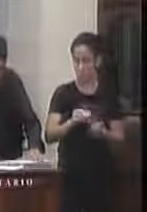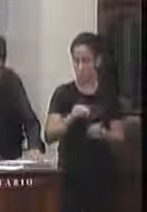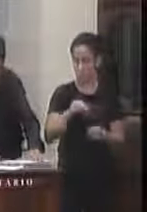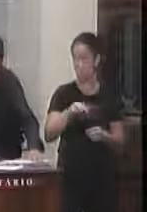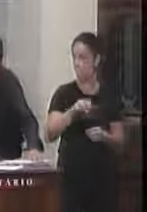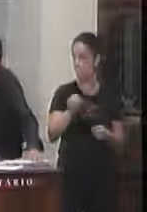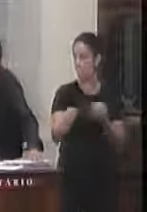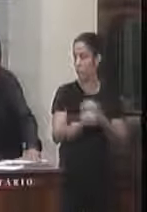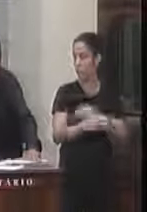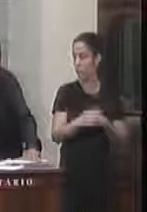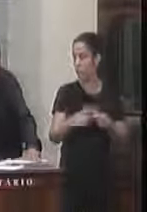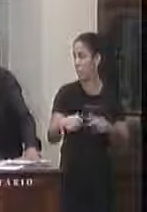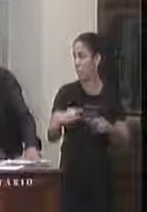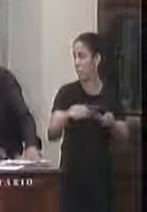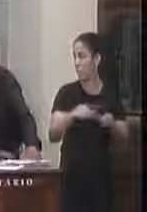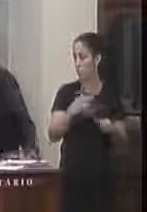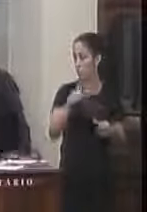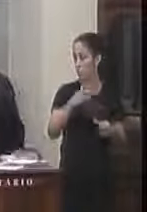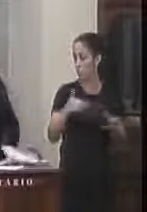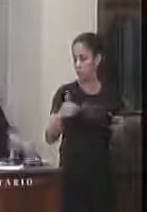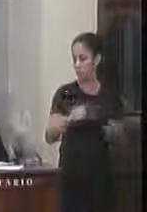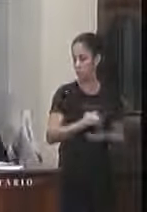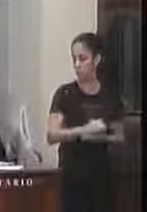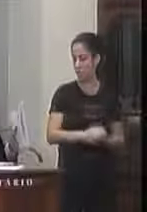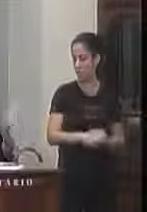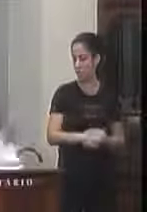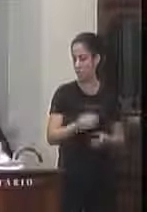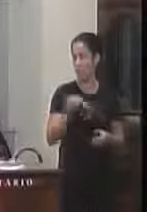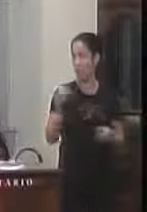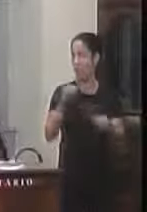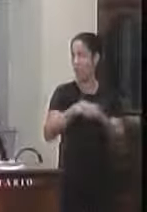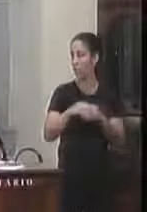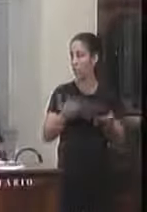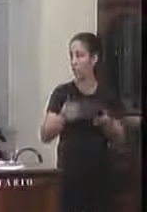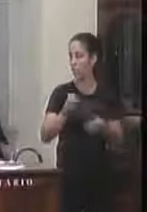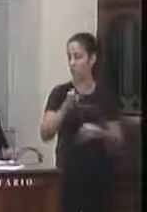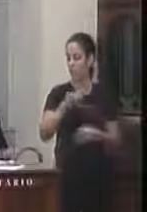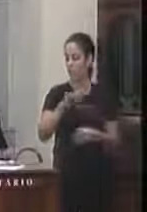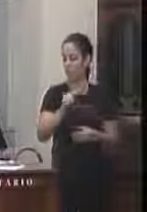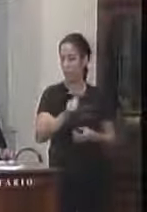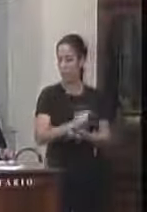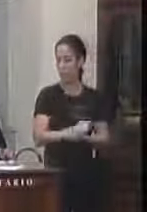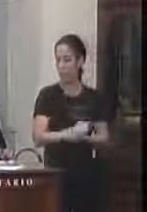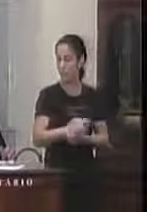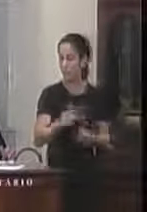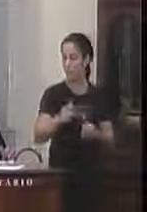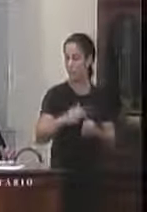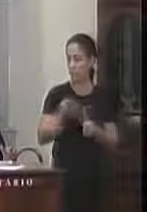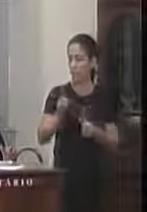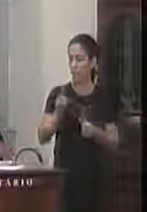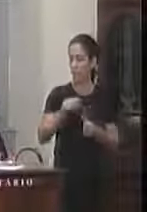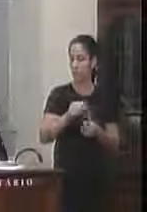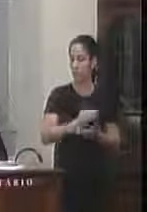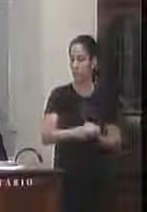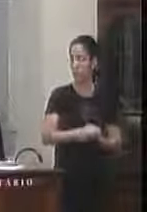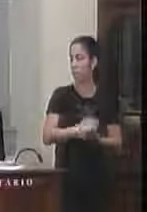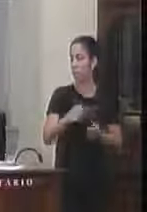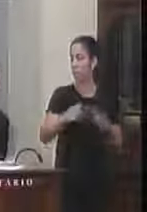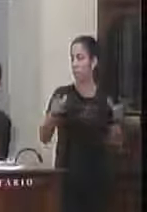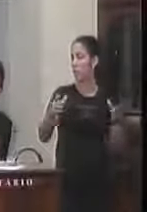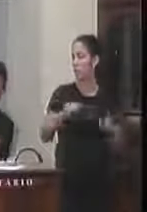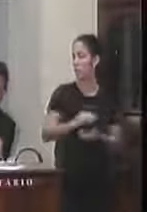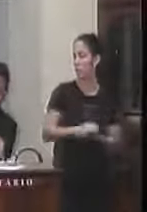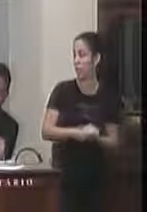denominações dando ainda outras providências votação as emendas votação nominal maioria